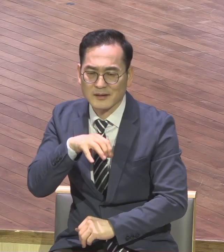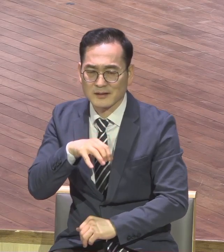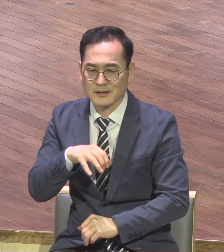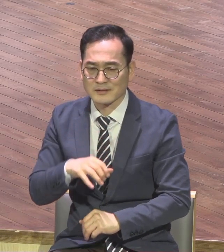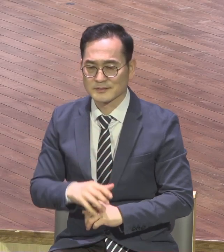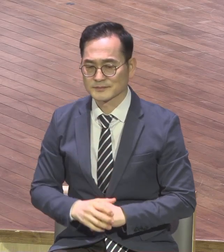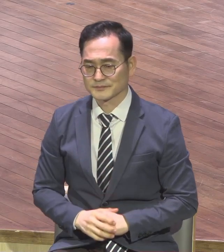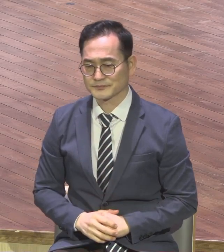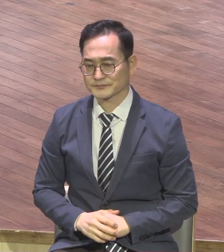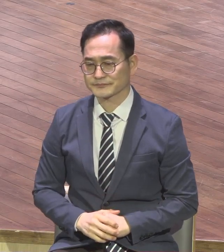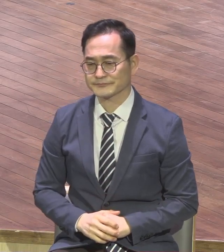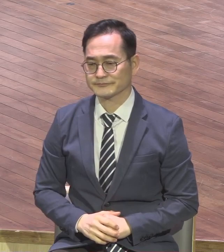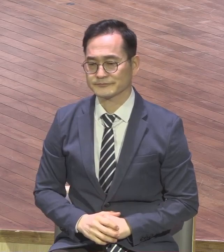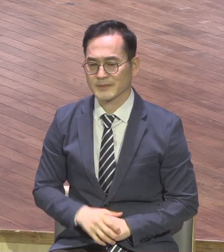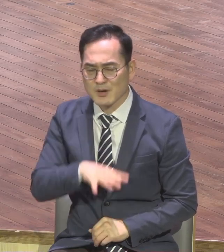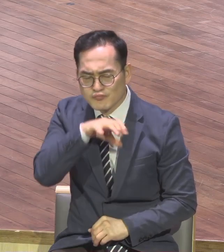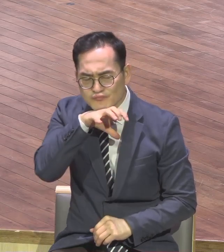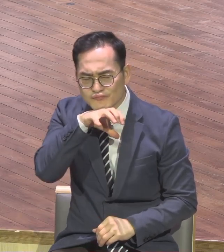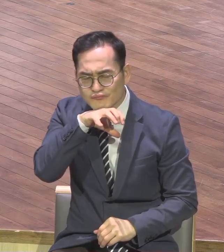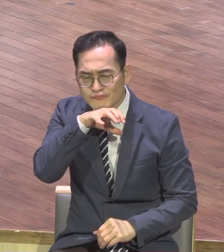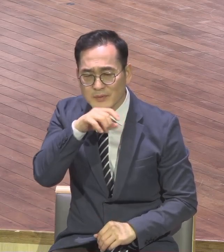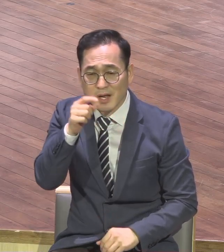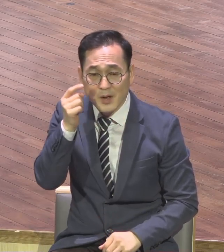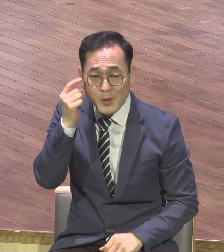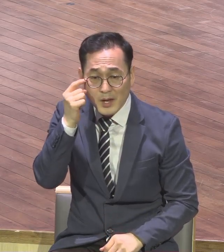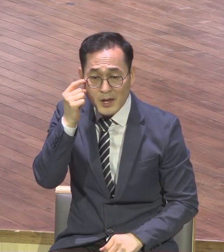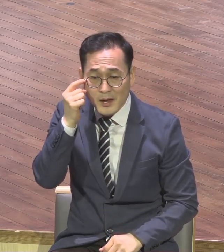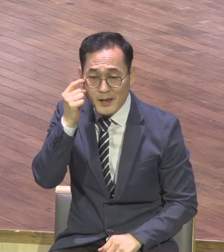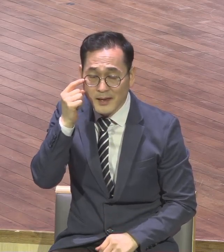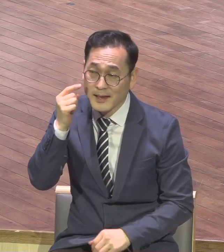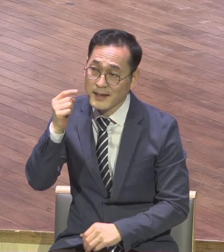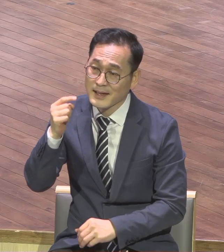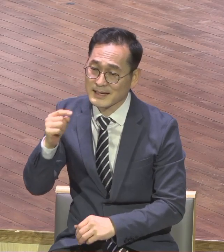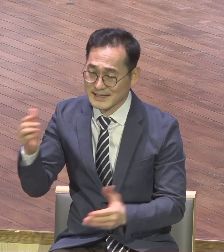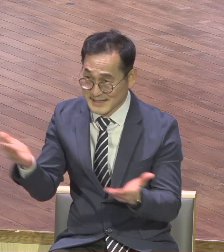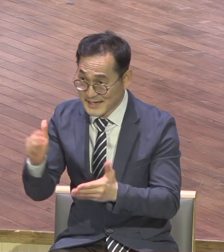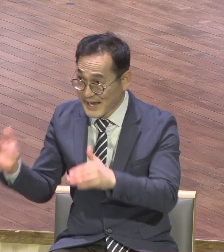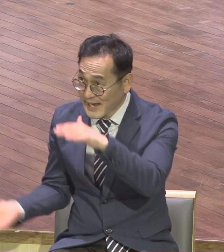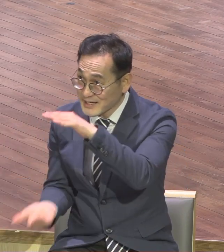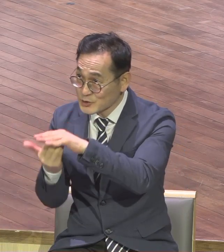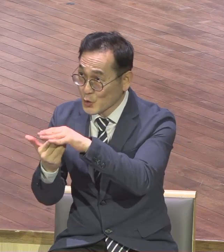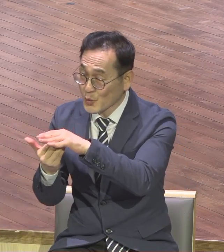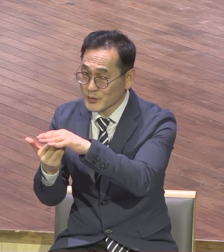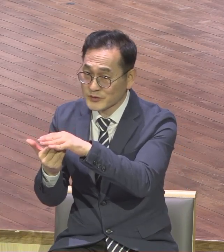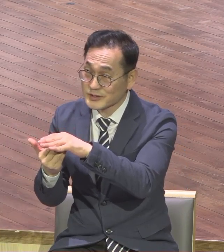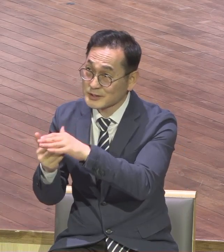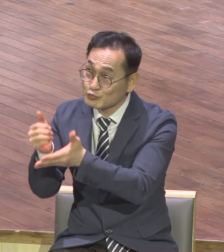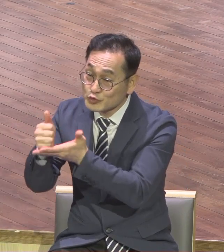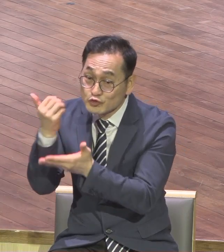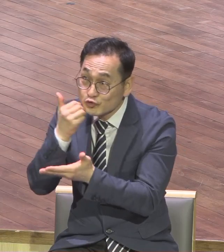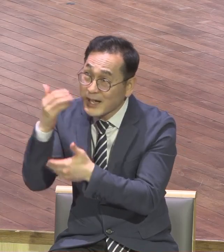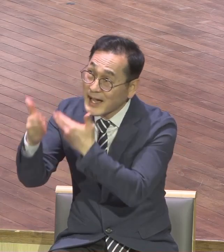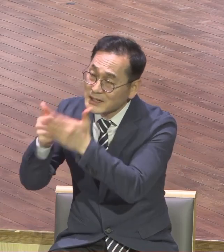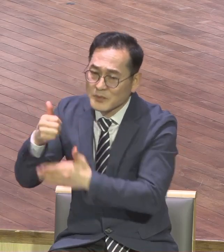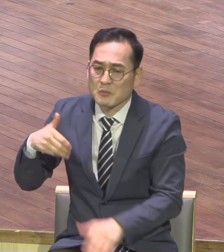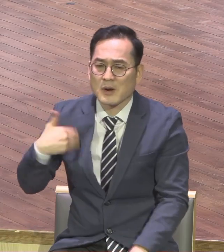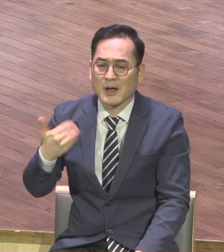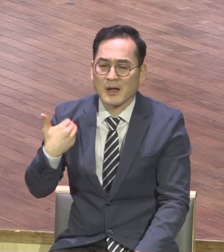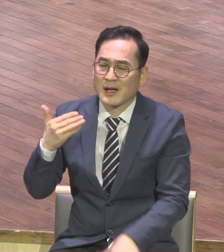그 일을 성취하신 여우와 하나님의 의심을 믿지 못하기 때문에 내가